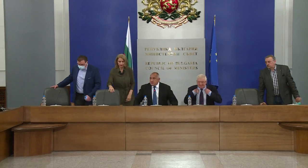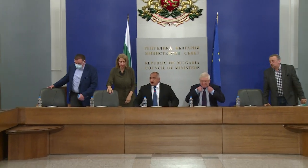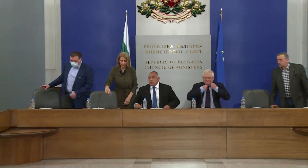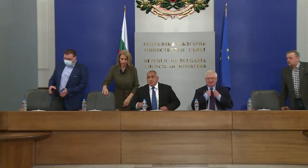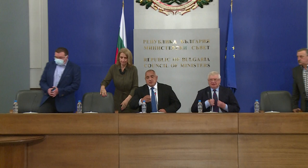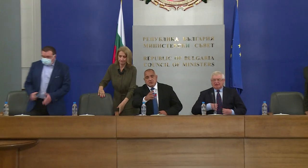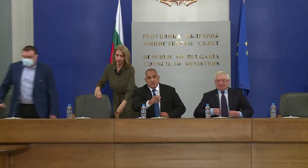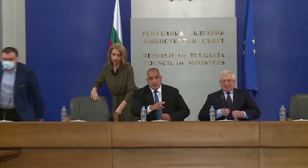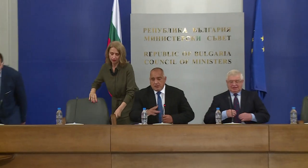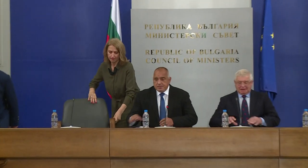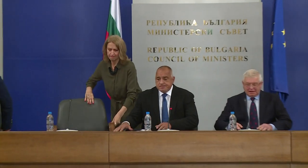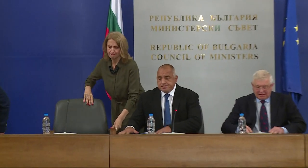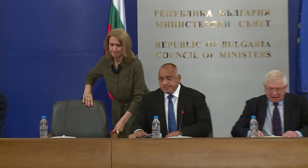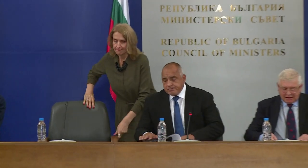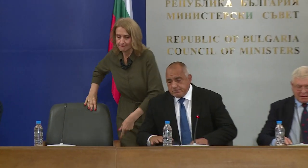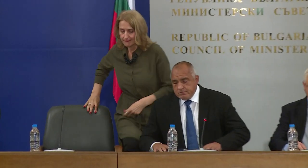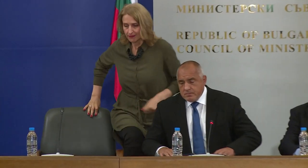Тече Европейски съвет.